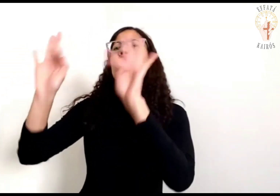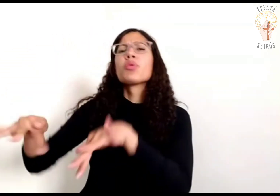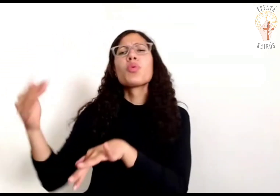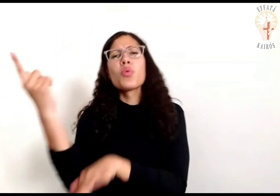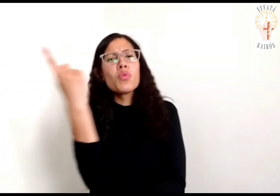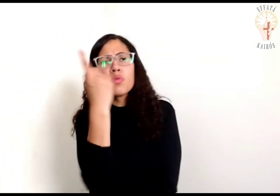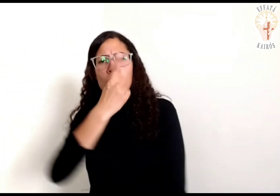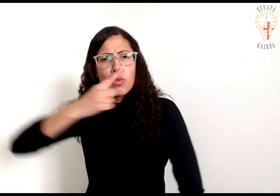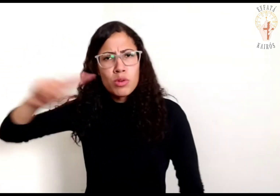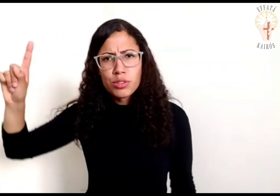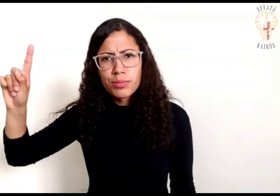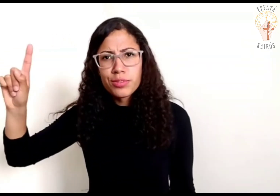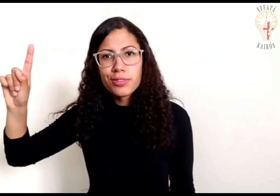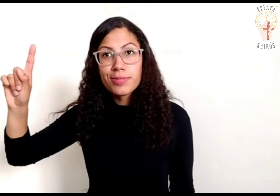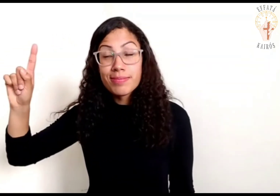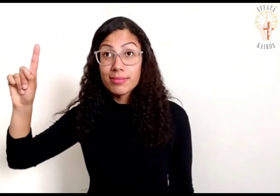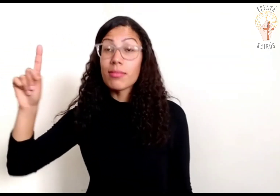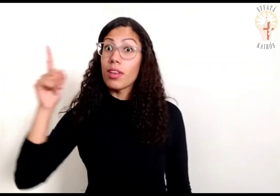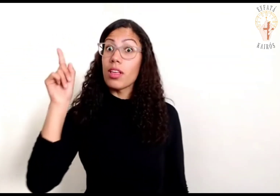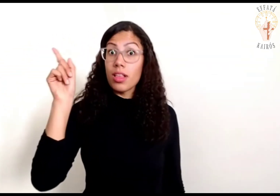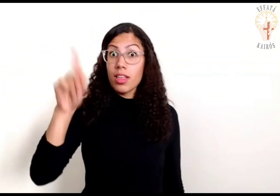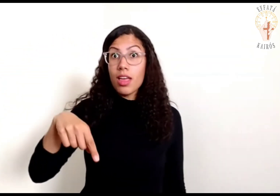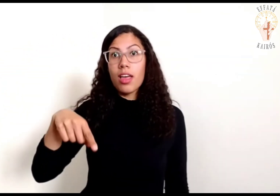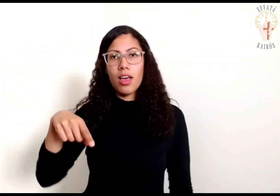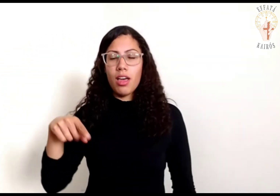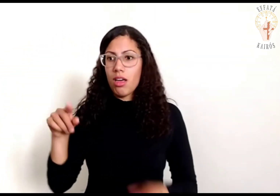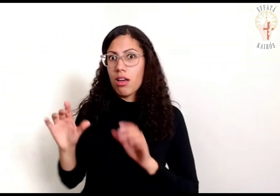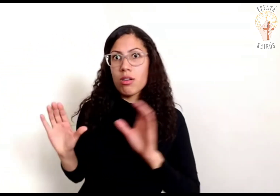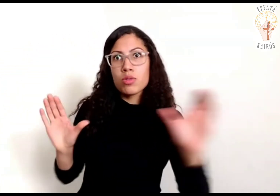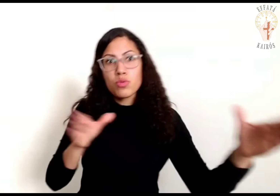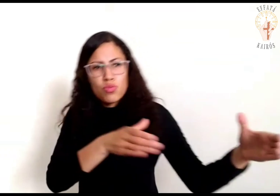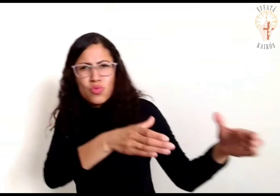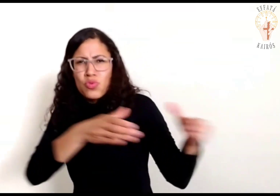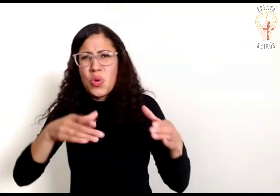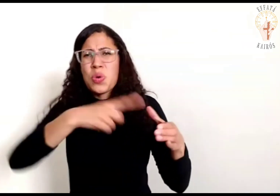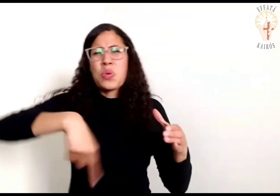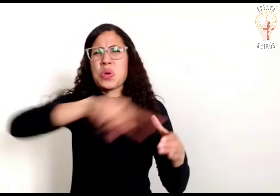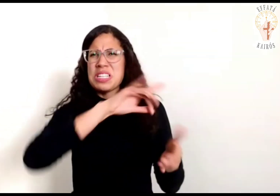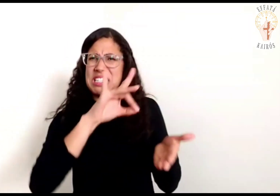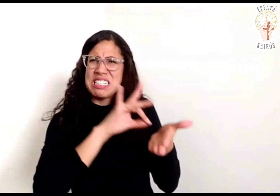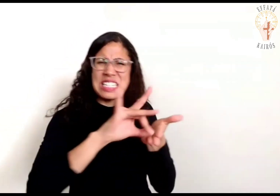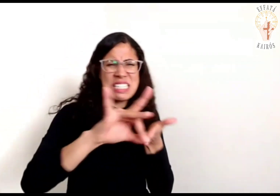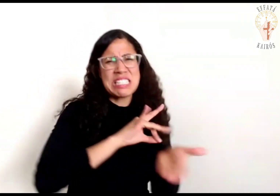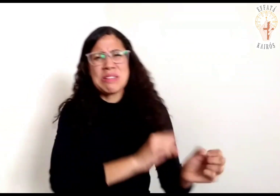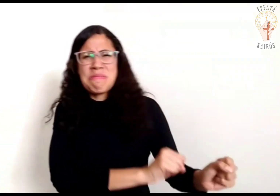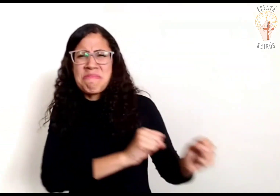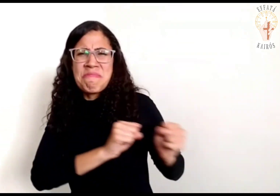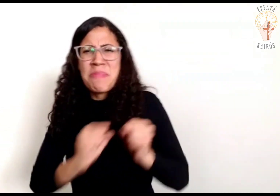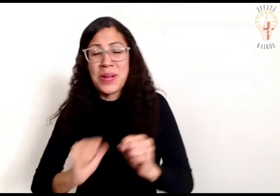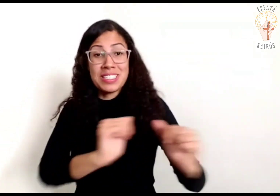seguir será o fim Quando Ele entregar a realeza a Deus Pai